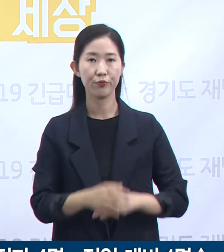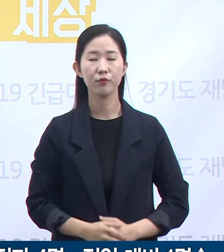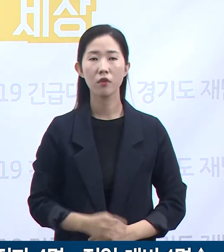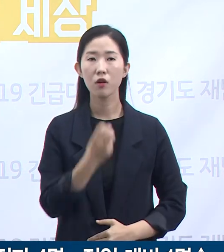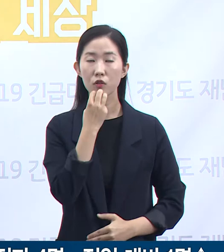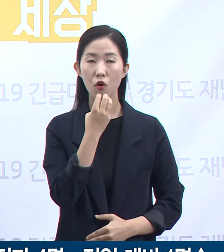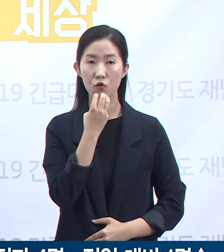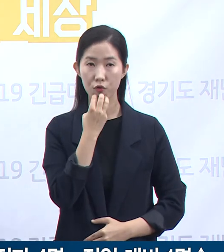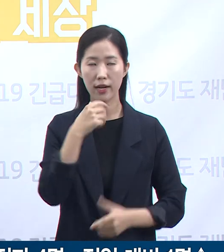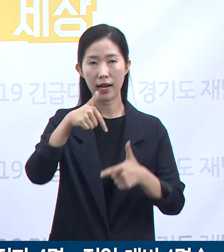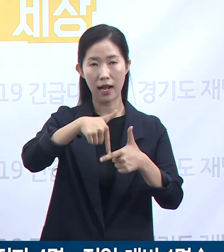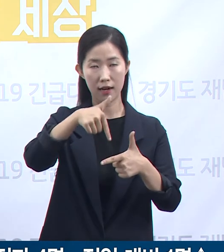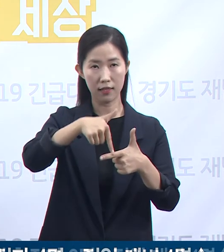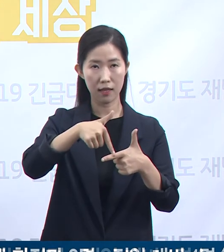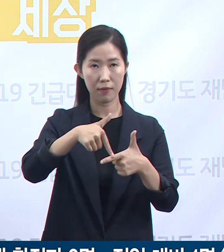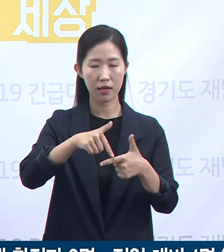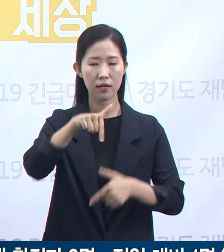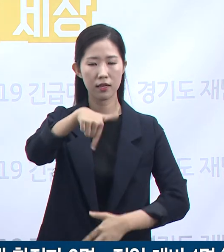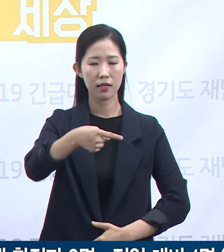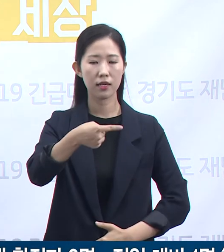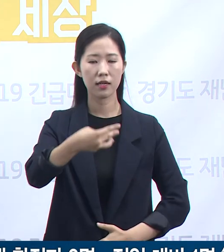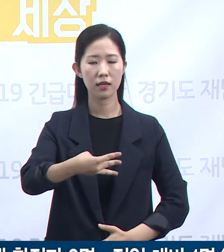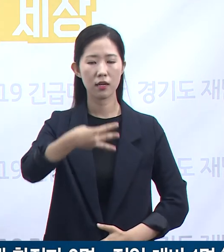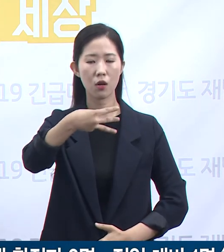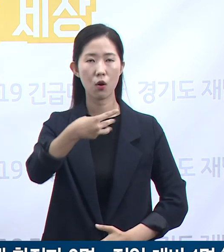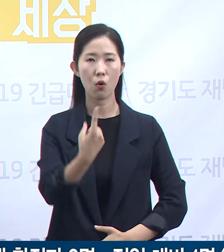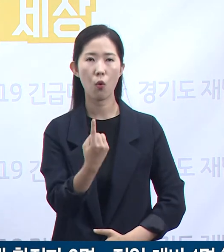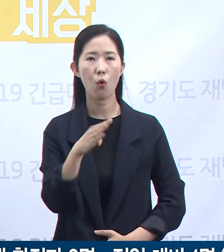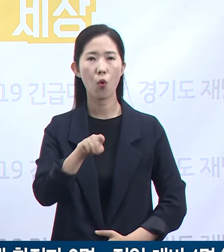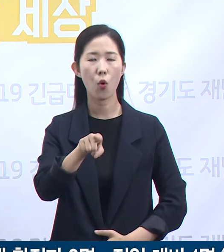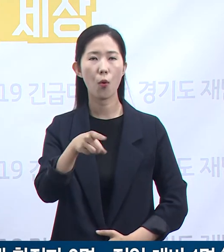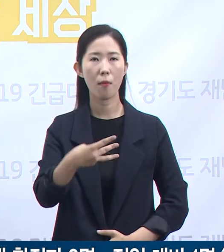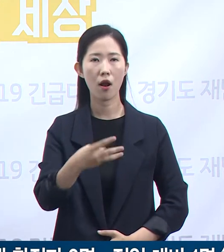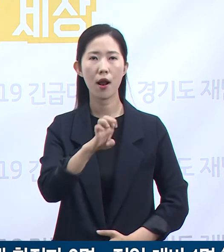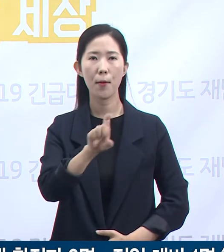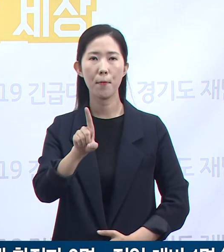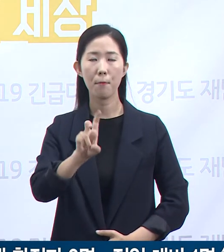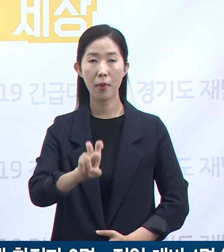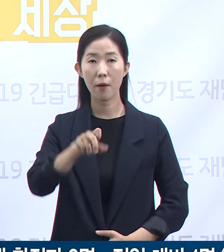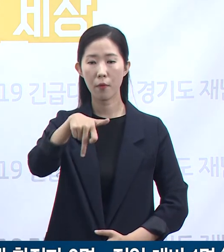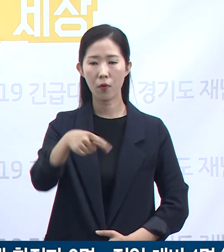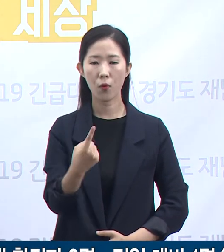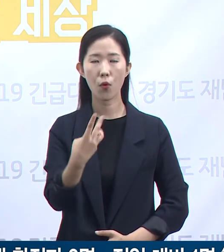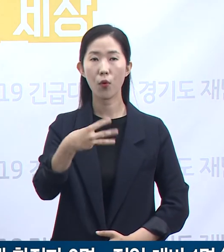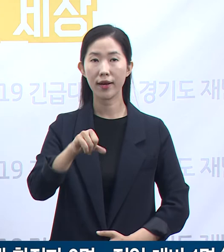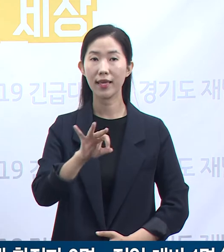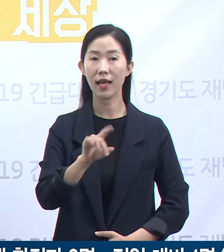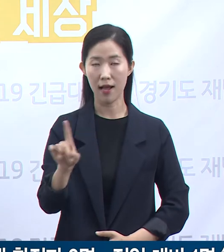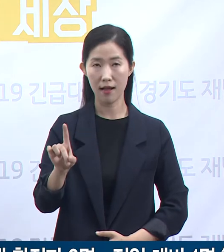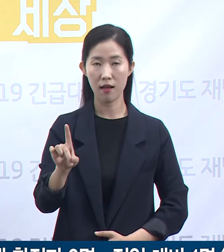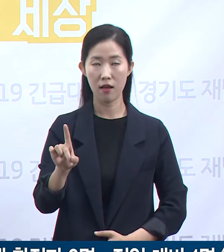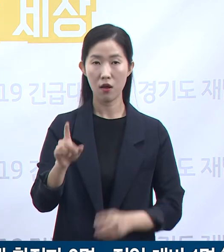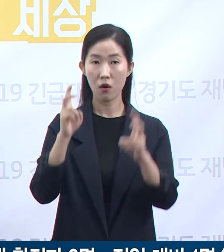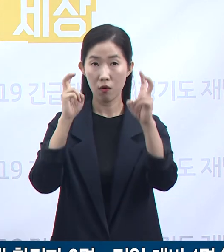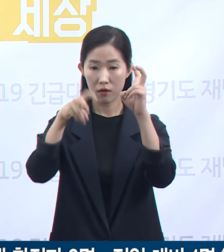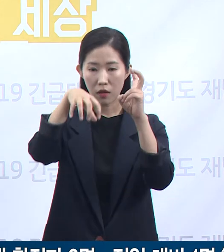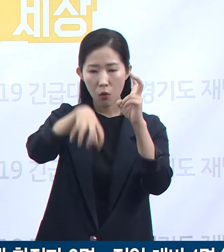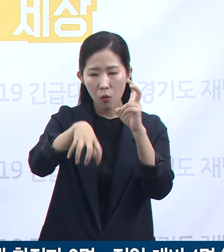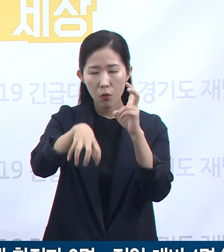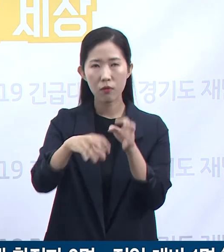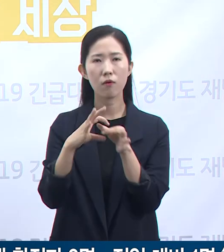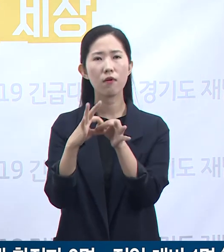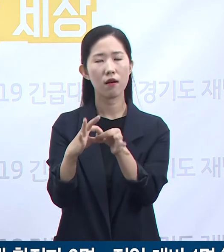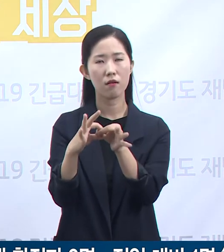서울 강남 글로벌 팜코리아 관련 도내 확진 현황에 대해 말씀드리겠습니다. 서울 강남구 소재 글로벌 팜코리아와